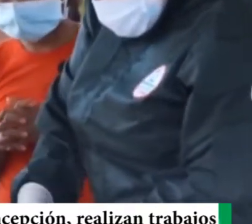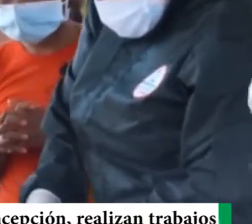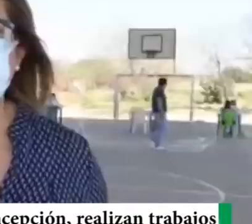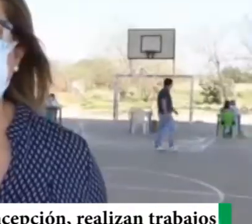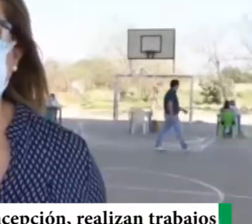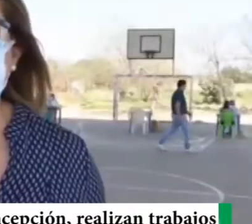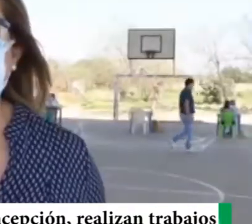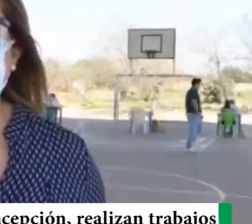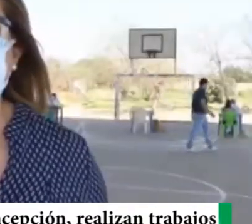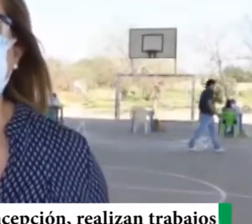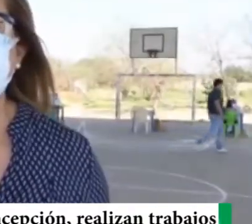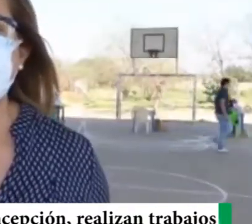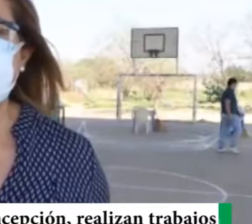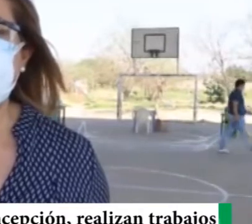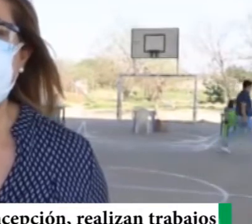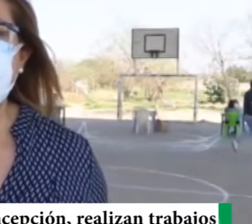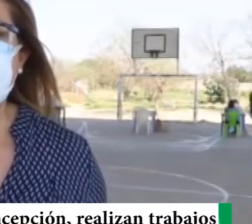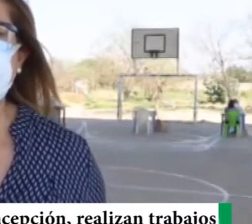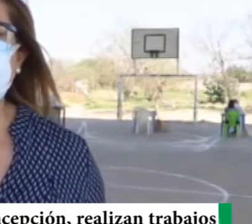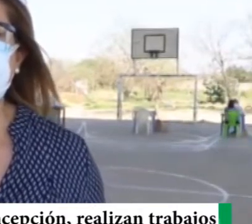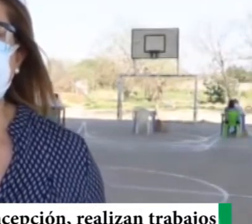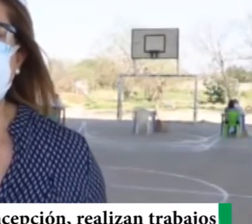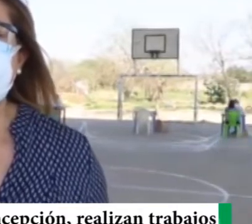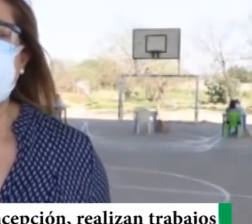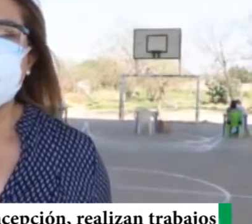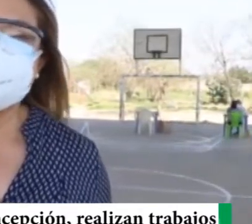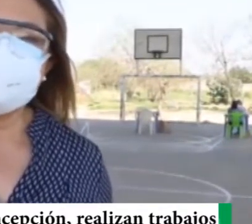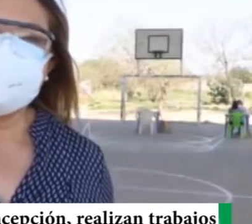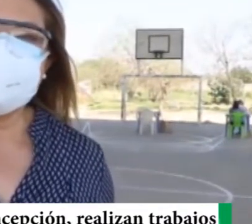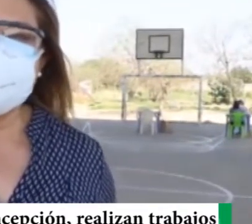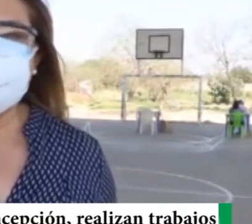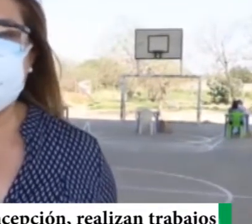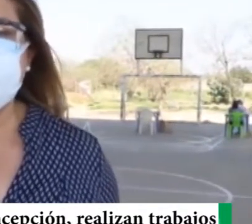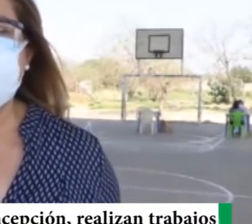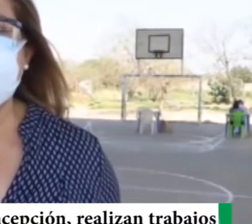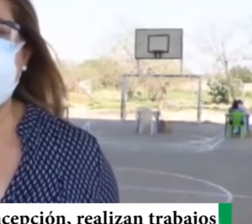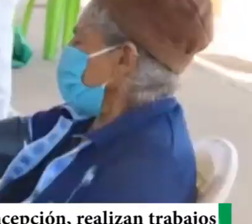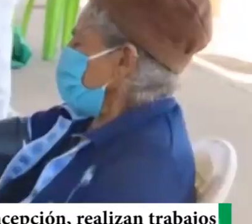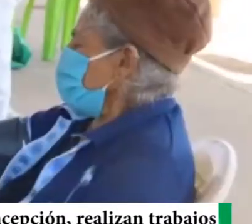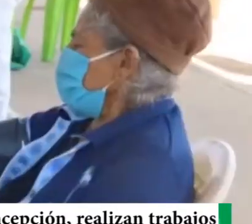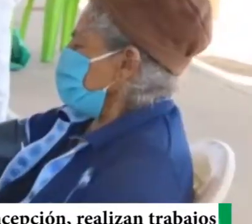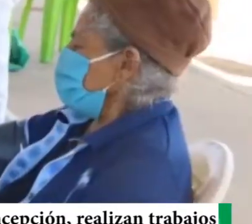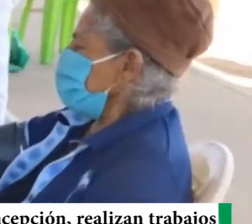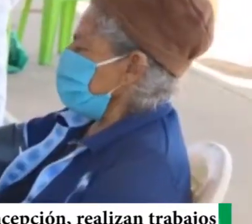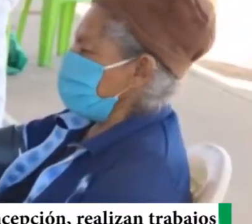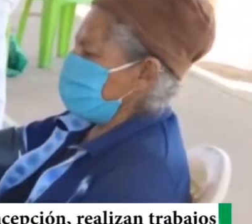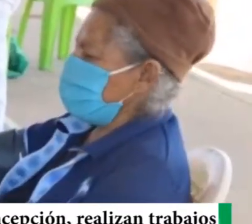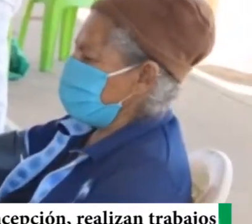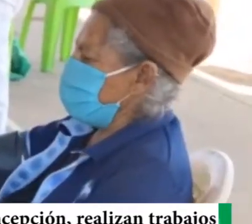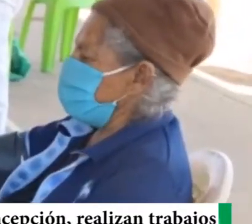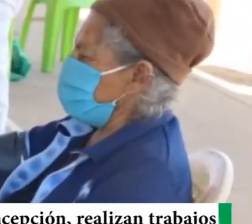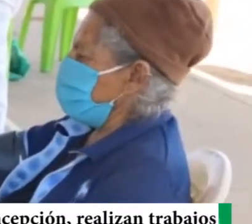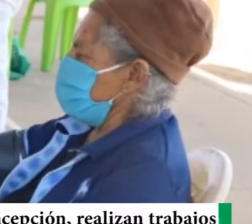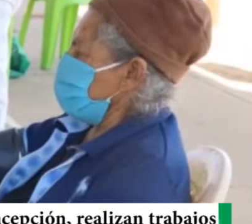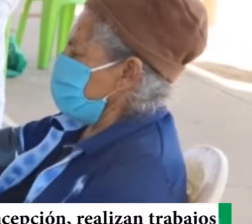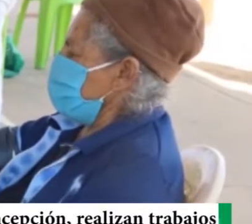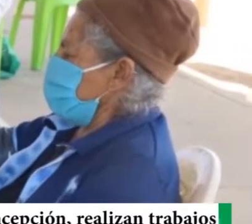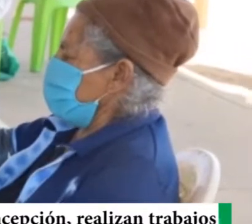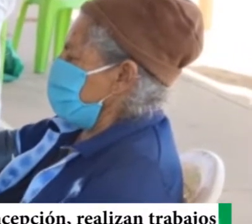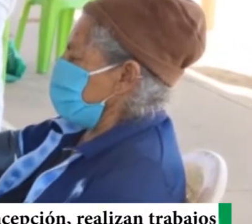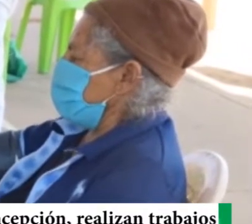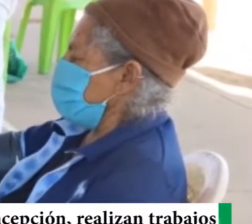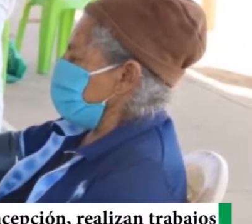es de los municipios, que se encuentran, con riesgo alto, el día de ayer, eran más de 40, diagnosticados,